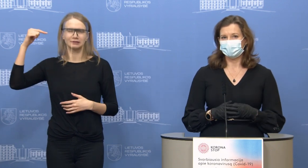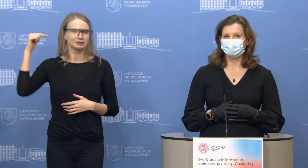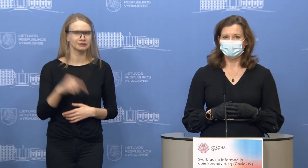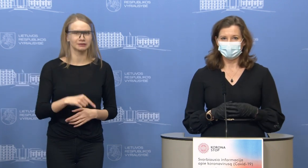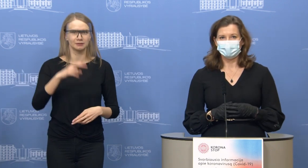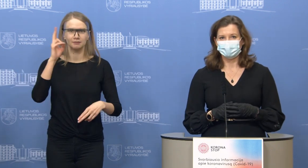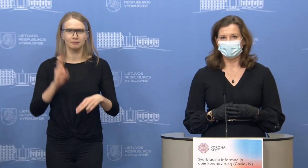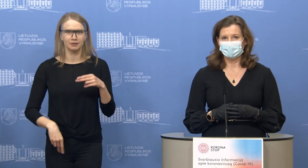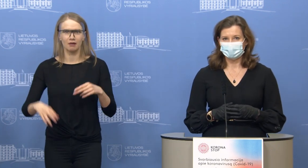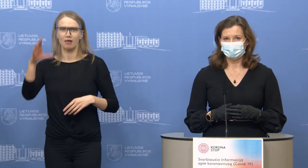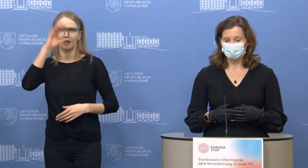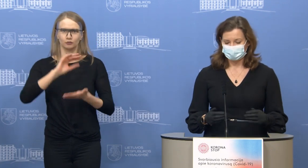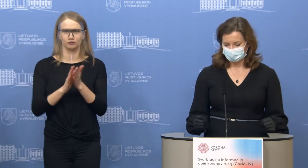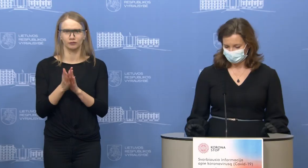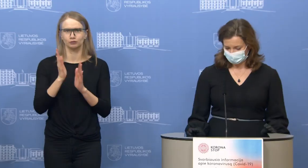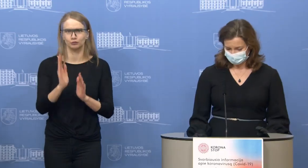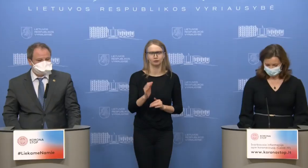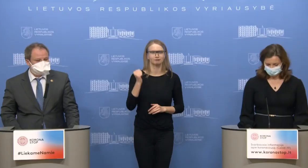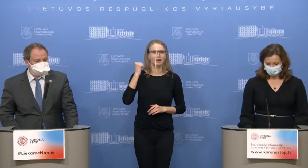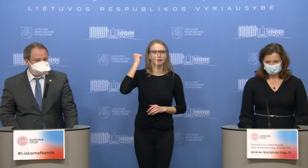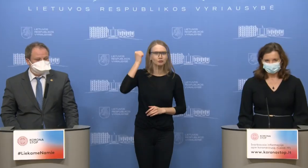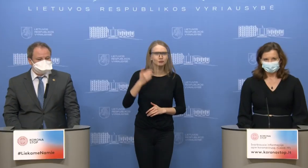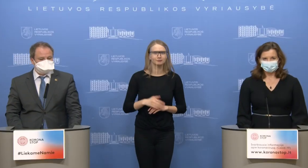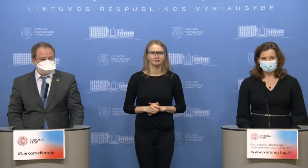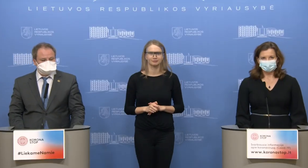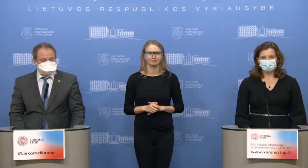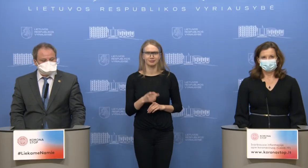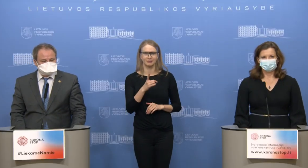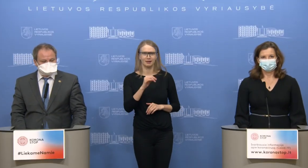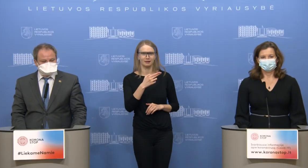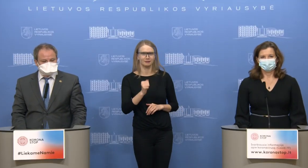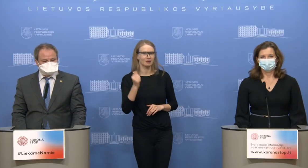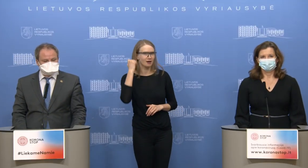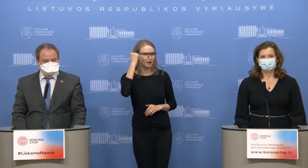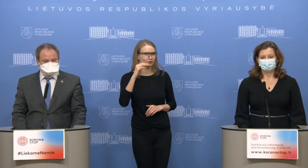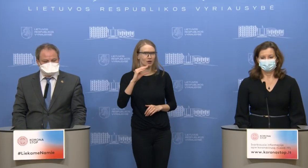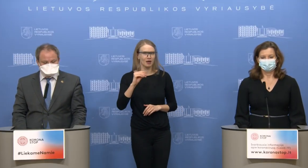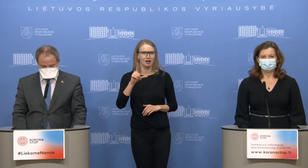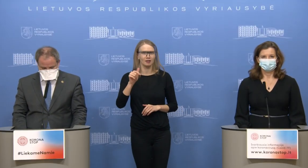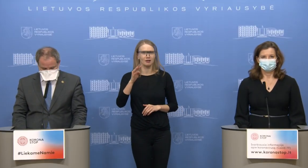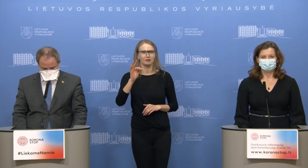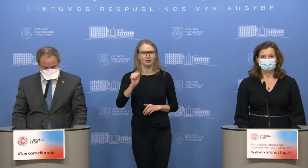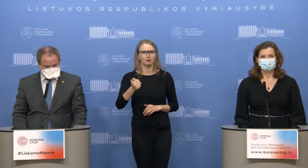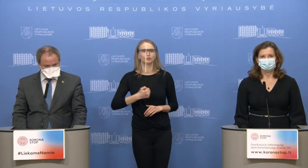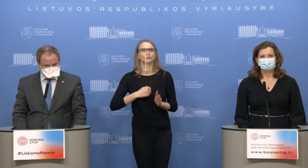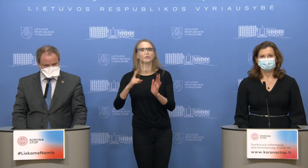abejo, daug labiau skaitmenizuoti. Ačiū. Ačiū Daina. Matau, Elta turi klausimą. Lukai, prašau.